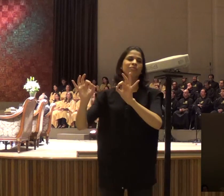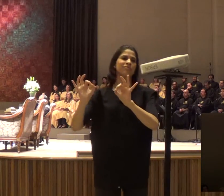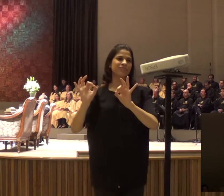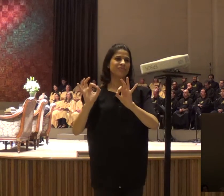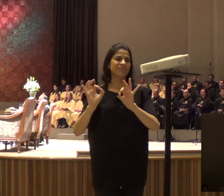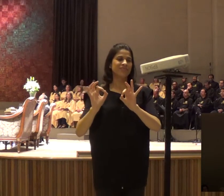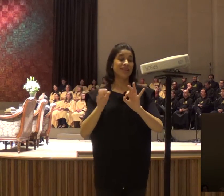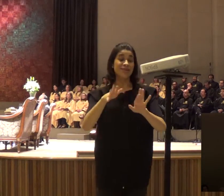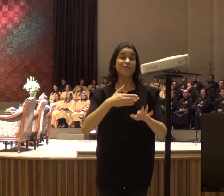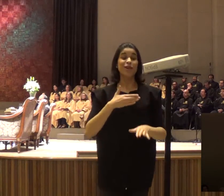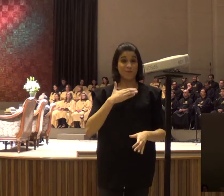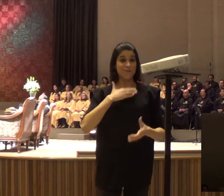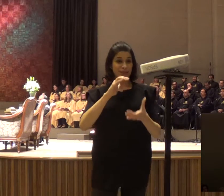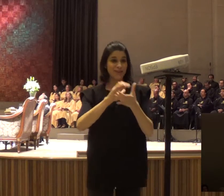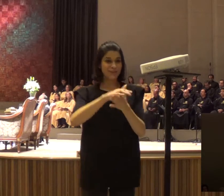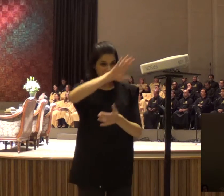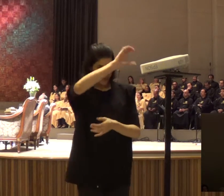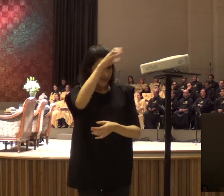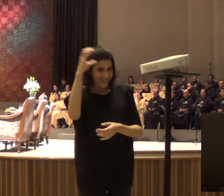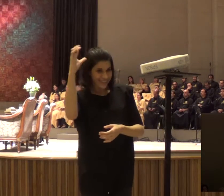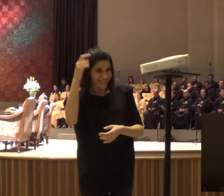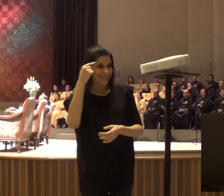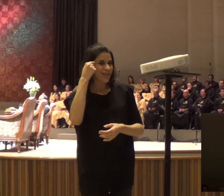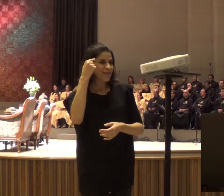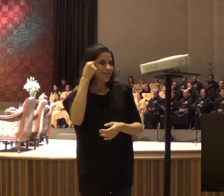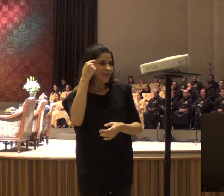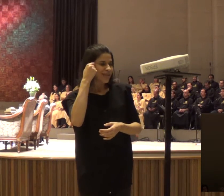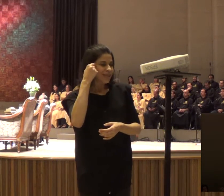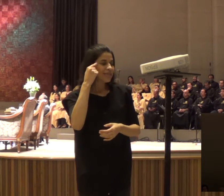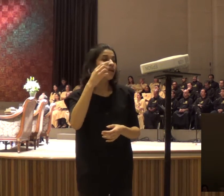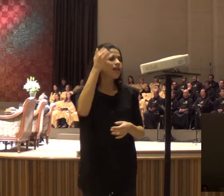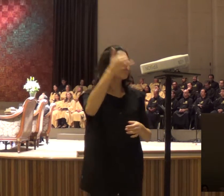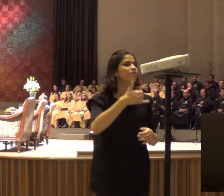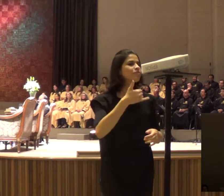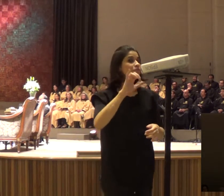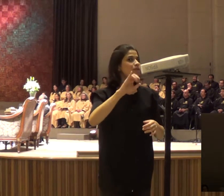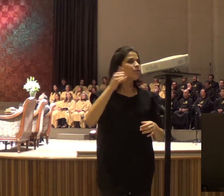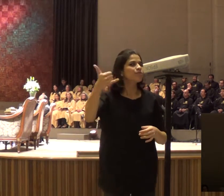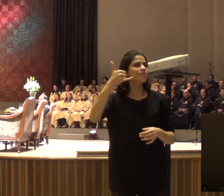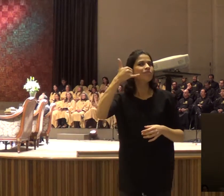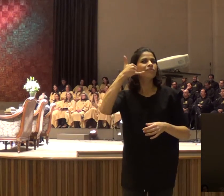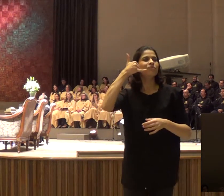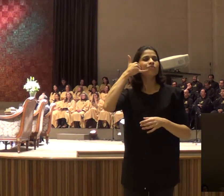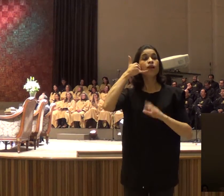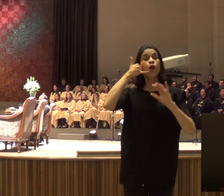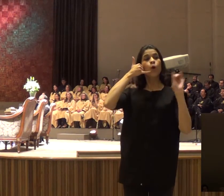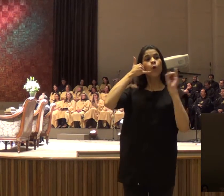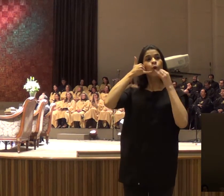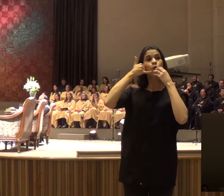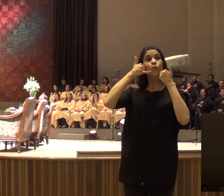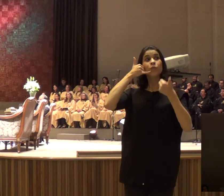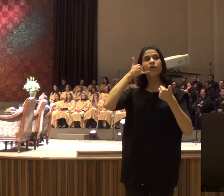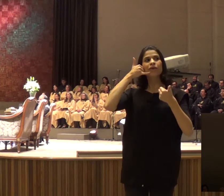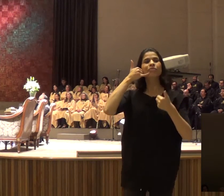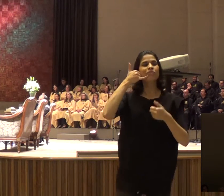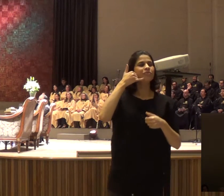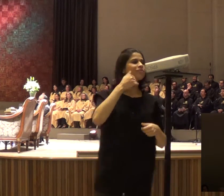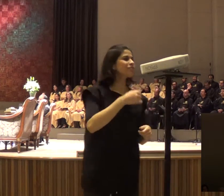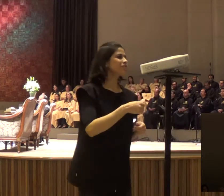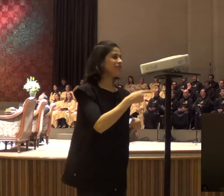o telefone, mudar o jeito de falar, e tentar me passar um trote, na segunda palavra eu vou dizer, para com